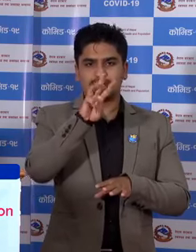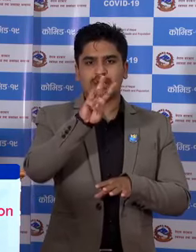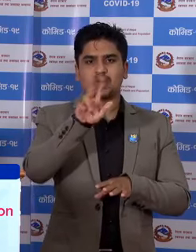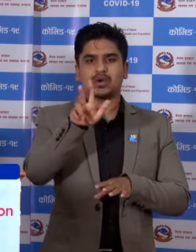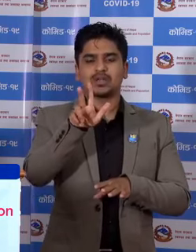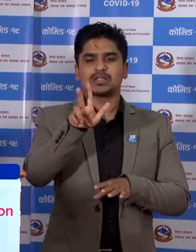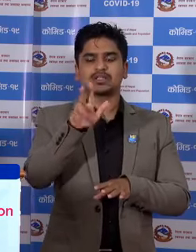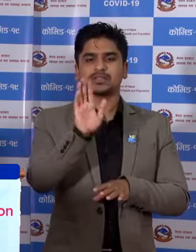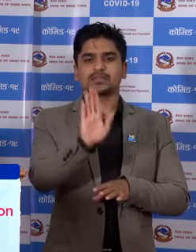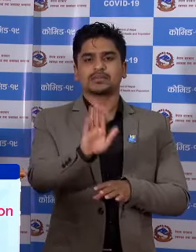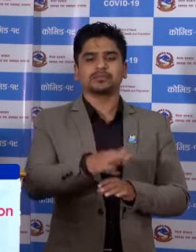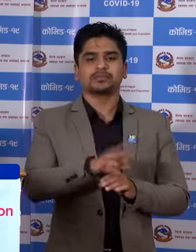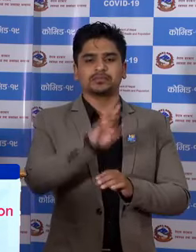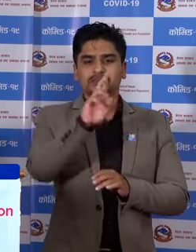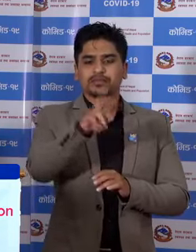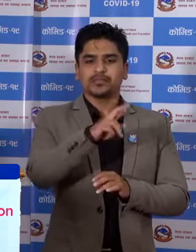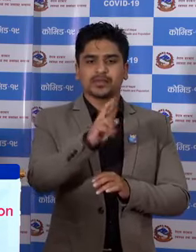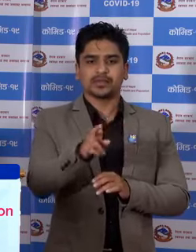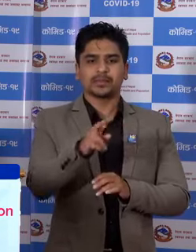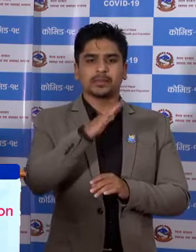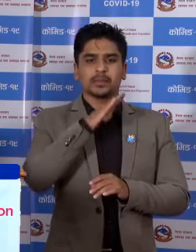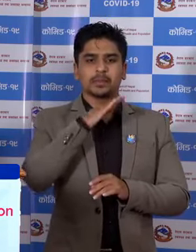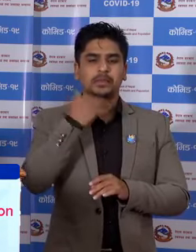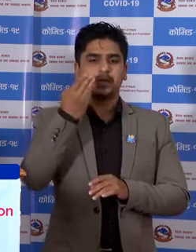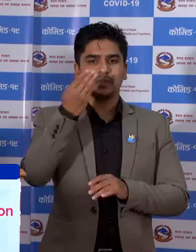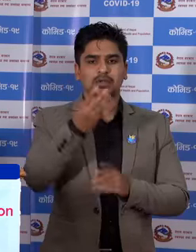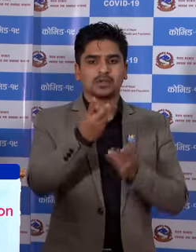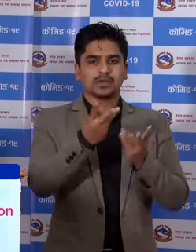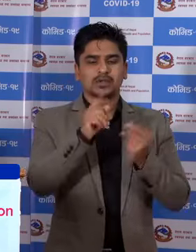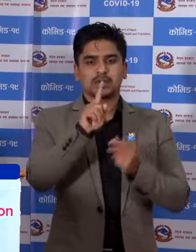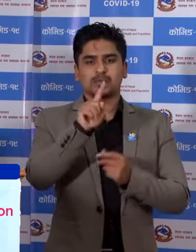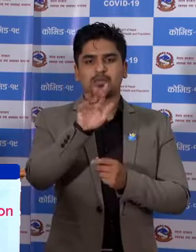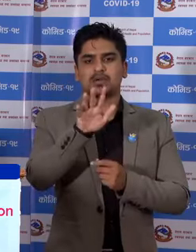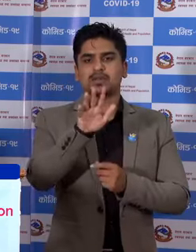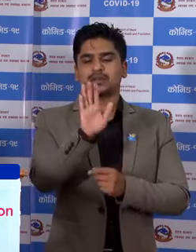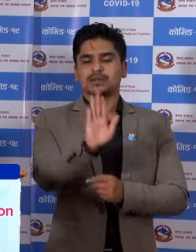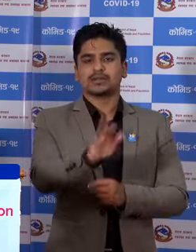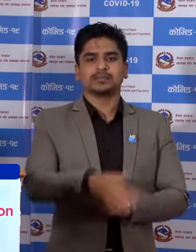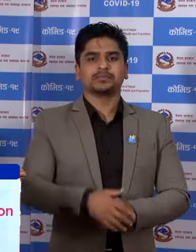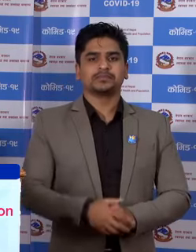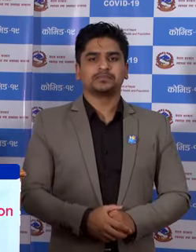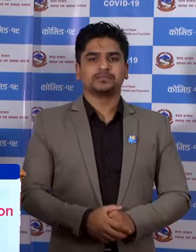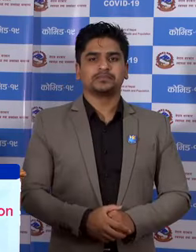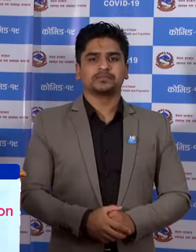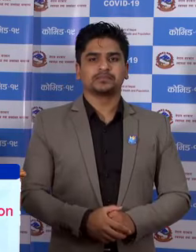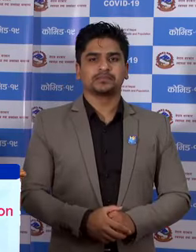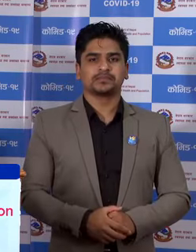रा म्रितु हुने को संख्या 15 रहेको छा